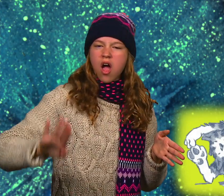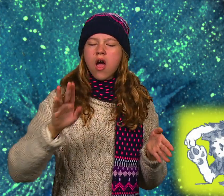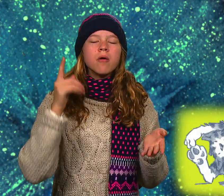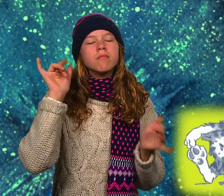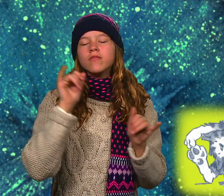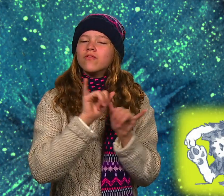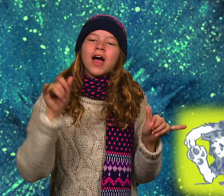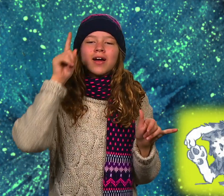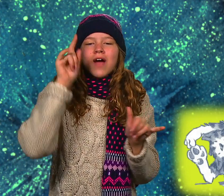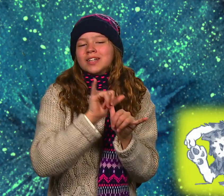Miau,